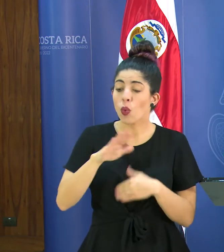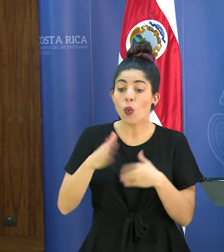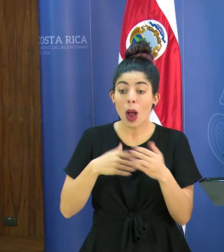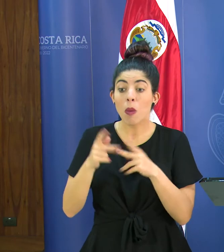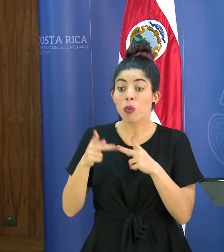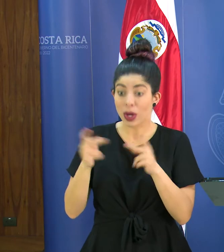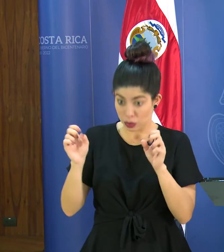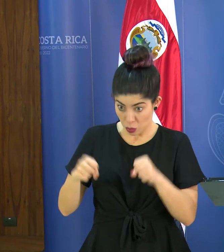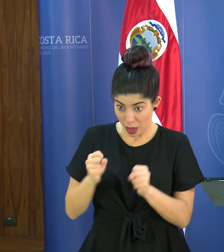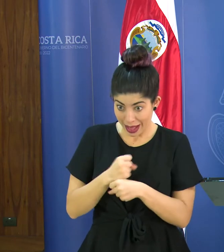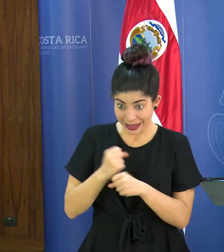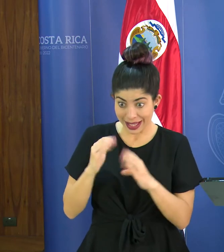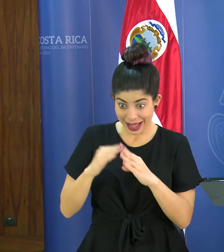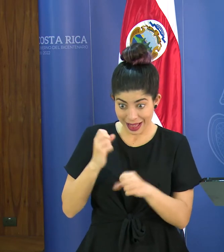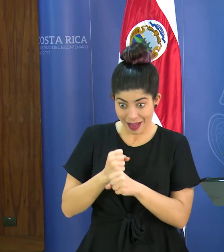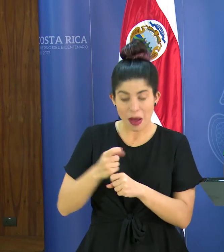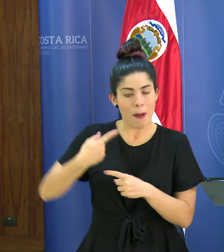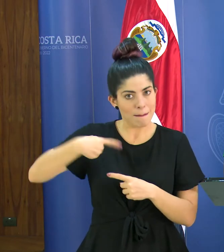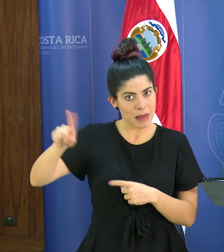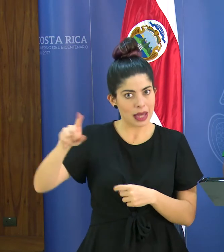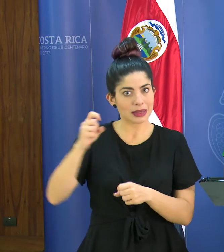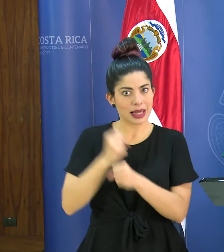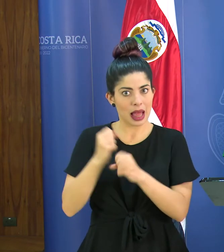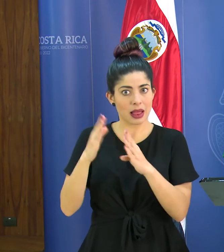teletrabajables se envíen a teletrabajo